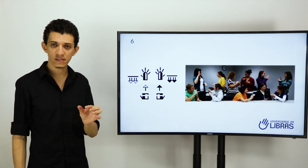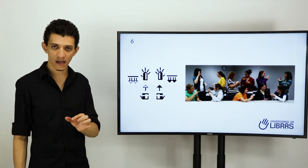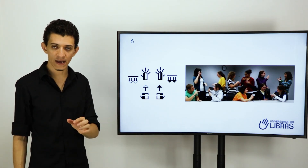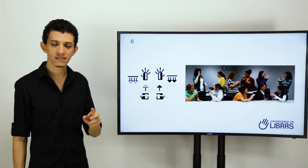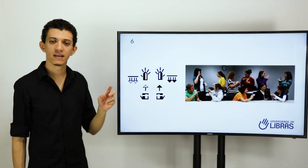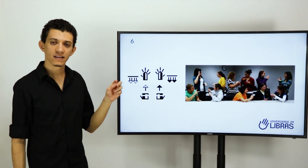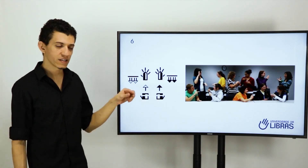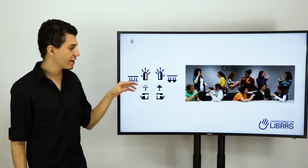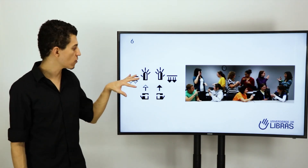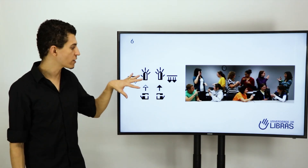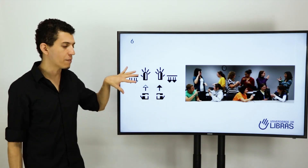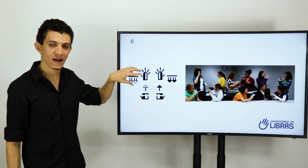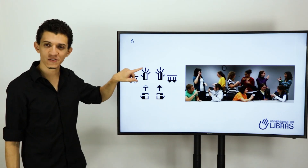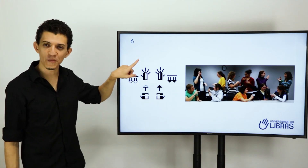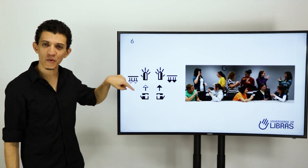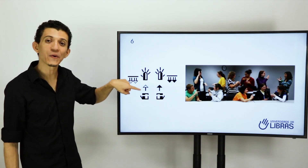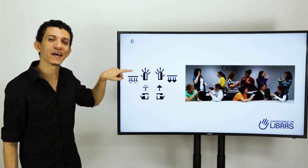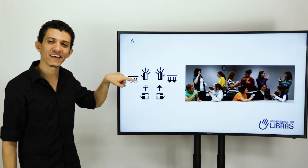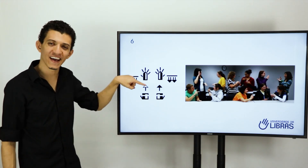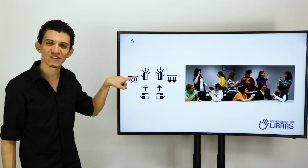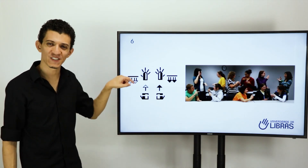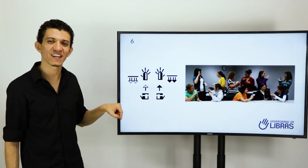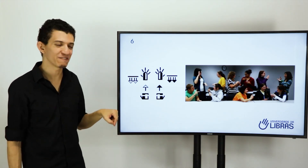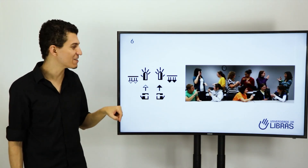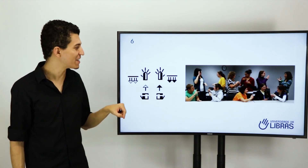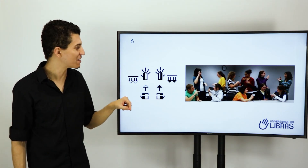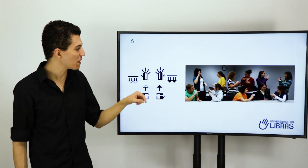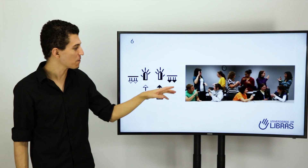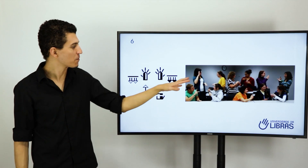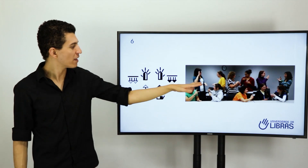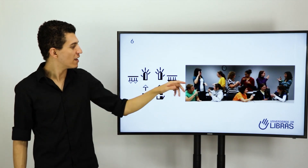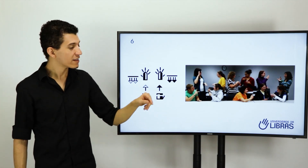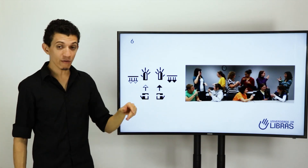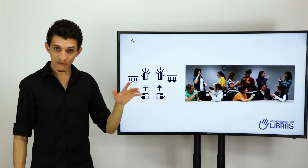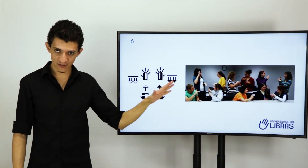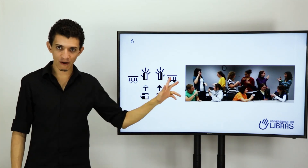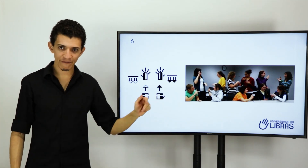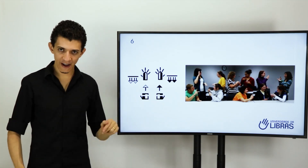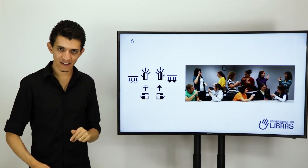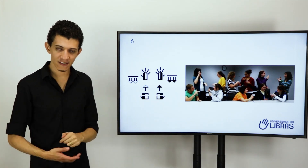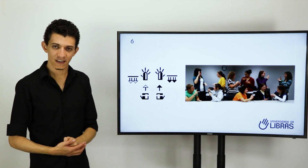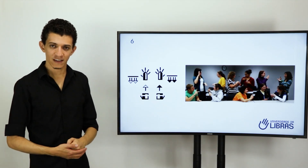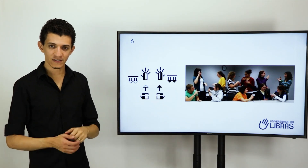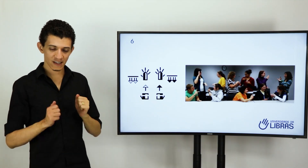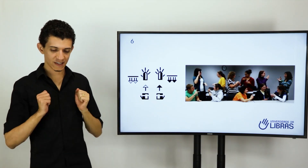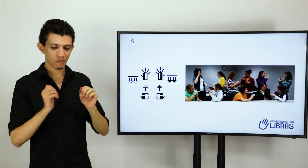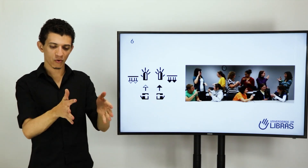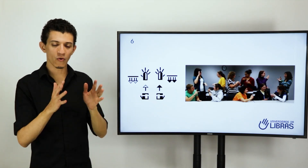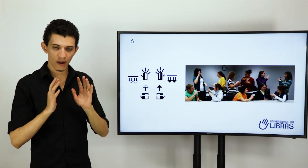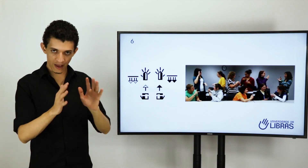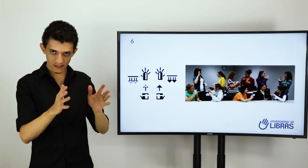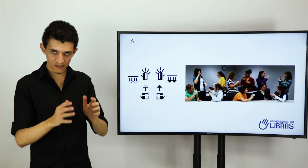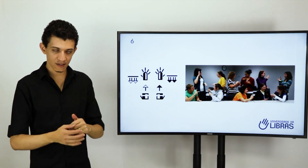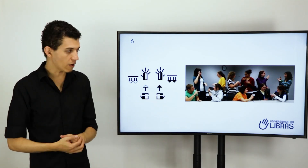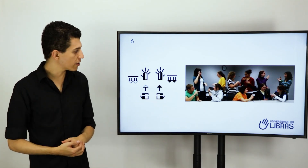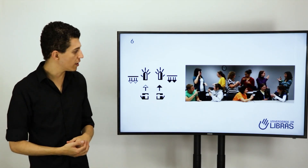sinais, você vai encontrar mais sobre o que que é isso que você está vendo aqui, tá? Então, fazer uma frase de exemplo com esse sinal aqui.